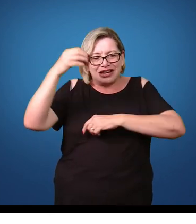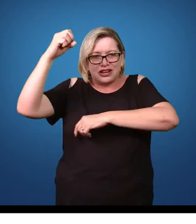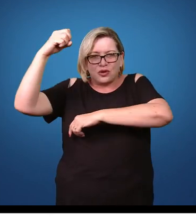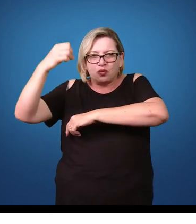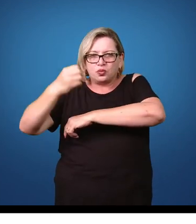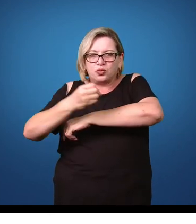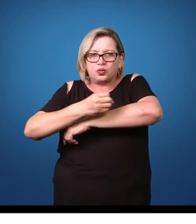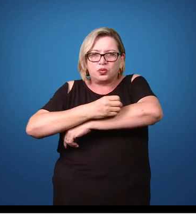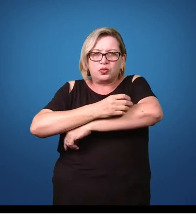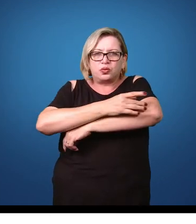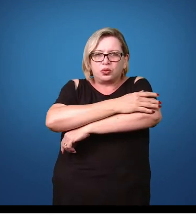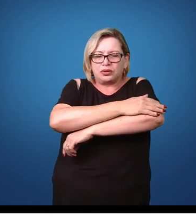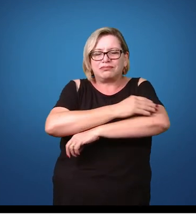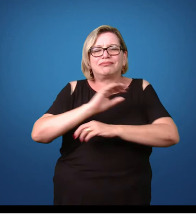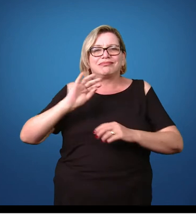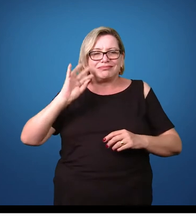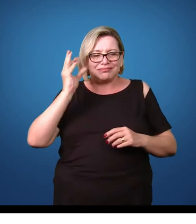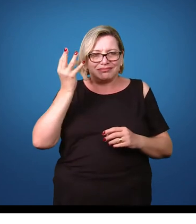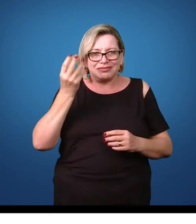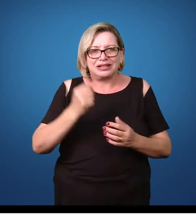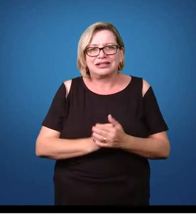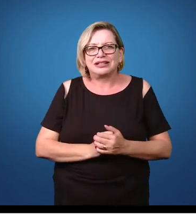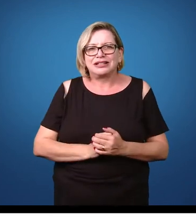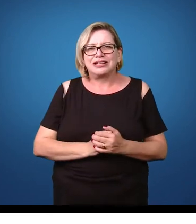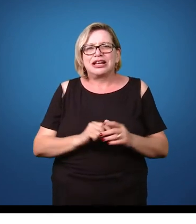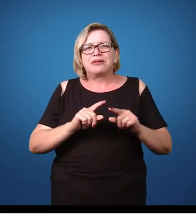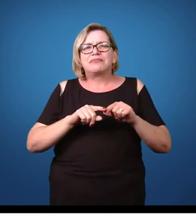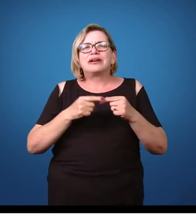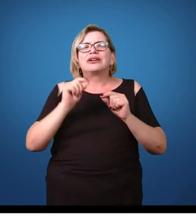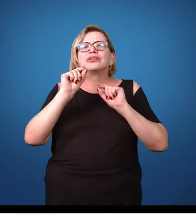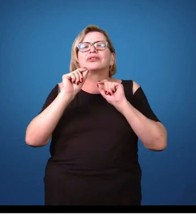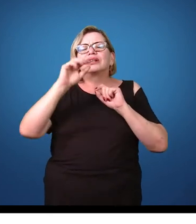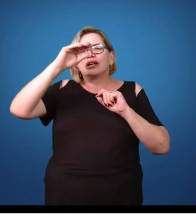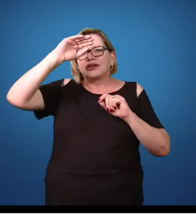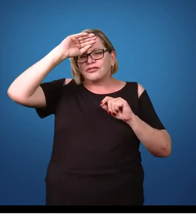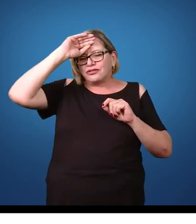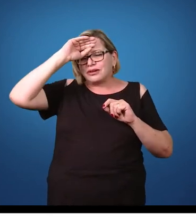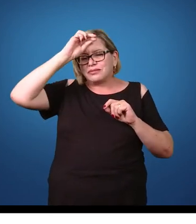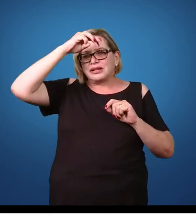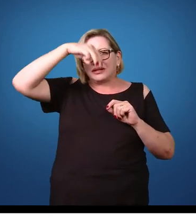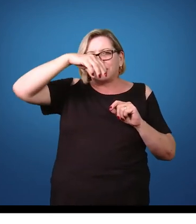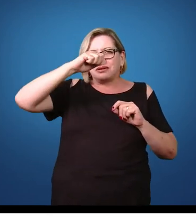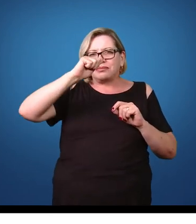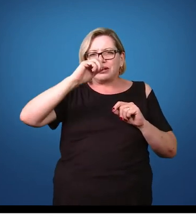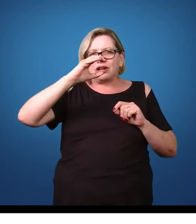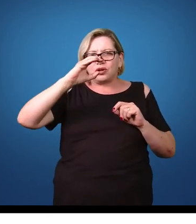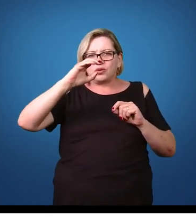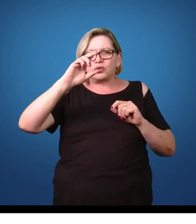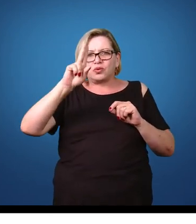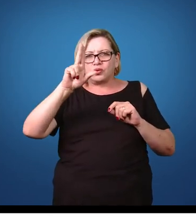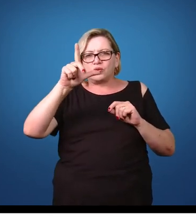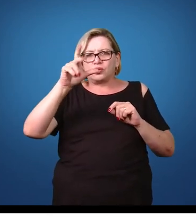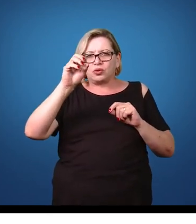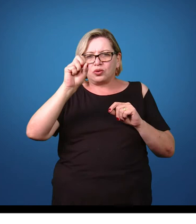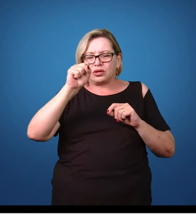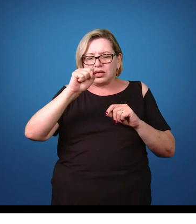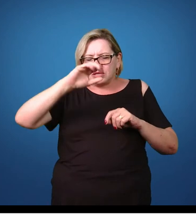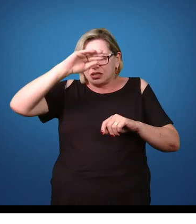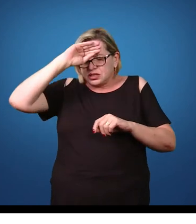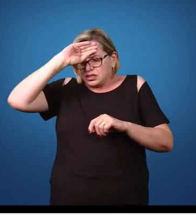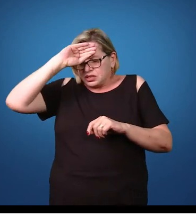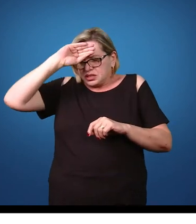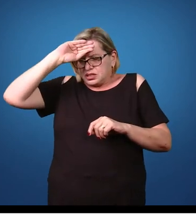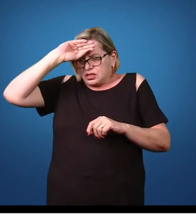transmitindo para o ser humano na hora da picada. Mas o que é a febre maculosa? A febre maculosa é uma doença febril, causa